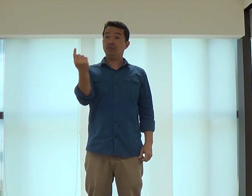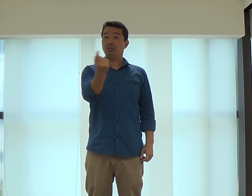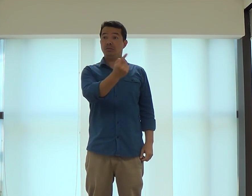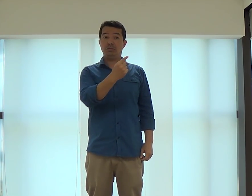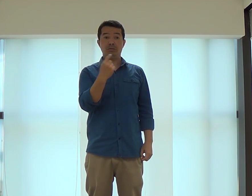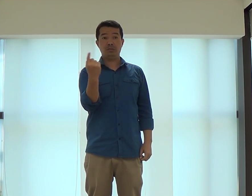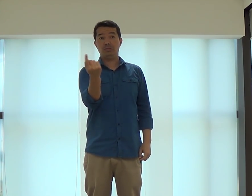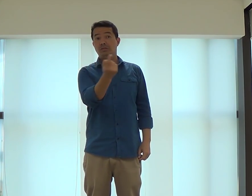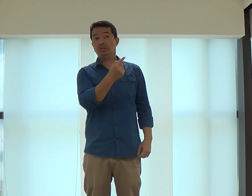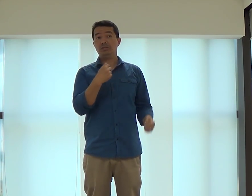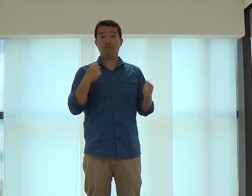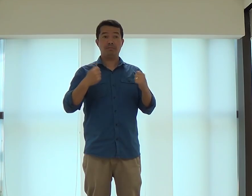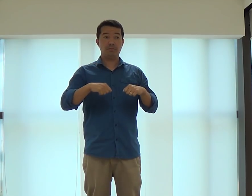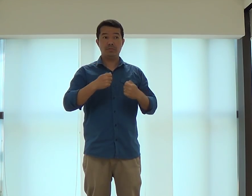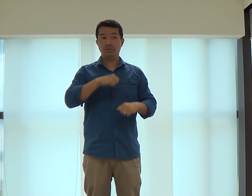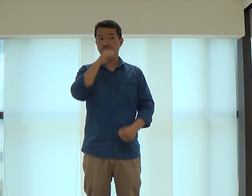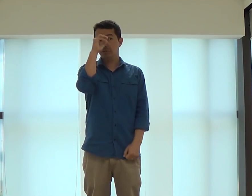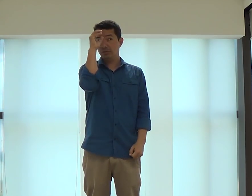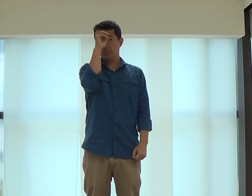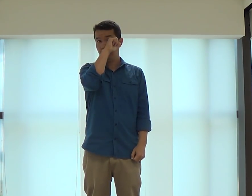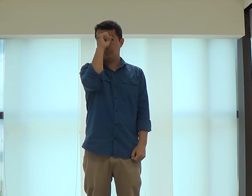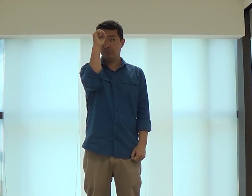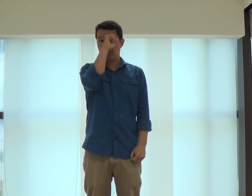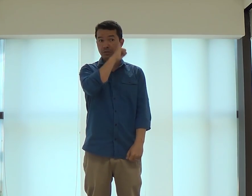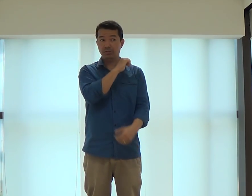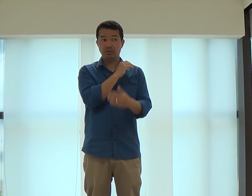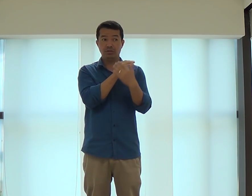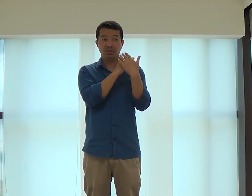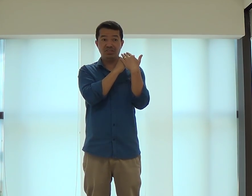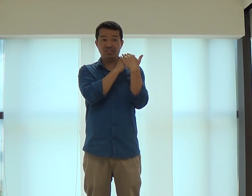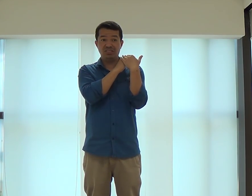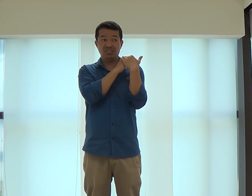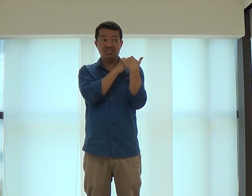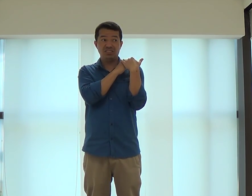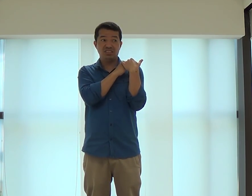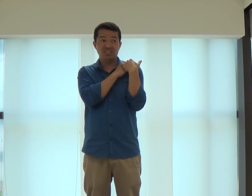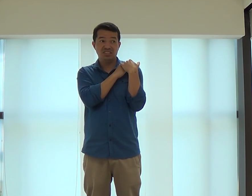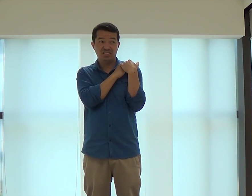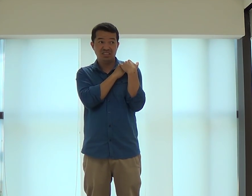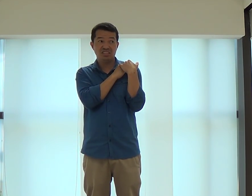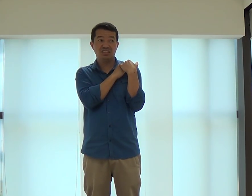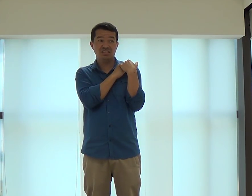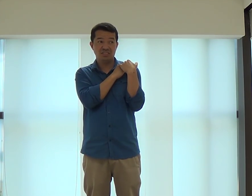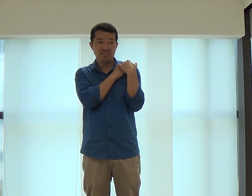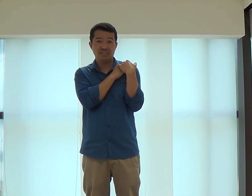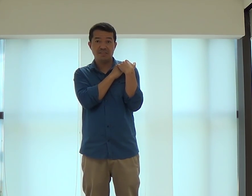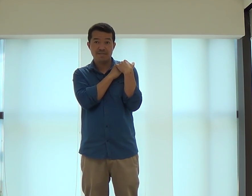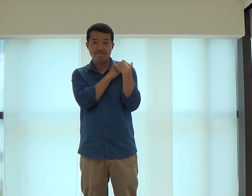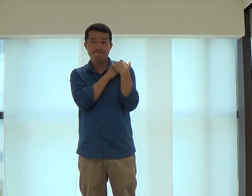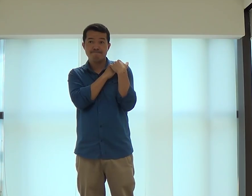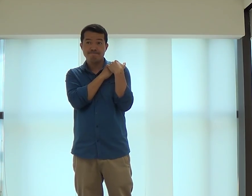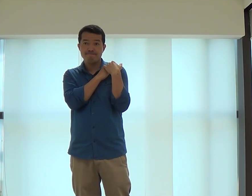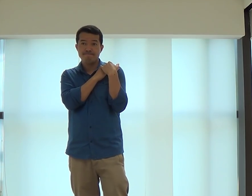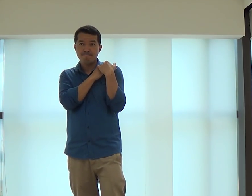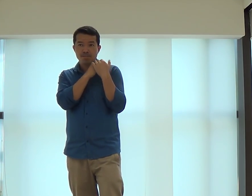Então, a gente precisa o quê? Estar aprendendo a ter essa responsabilidade.